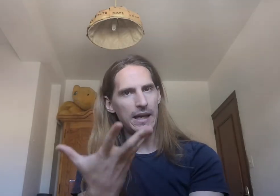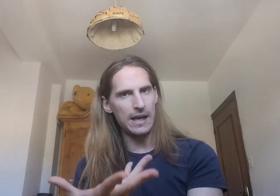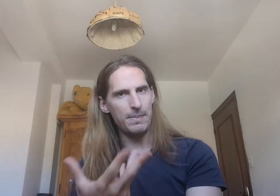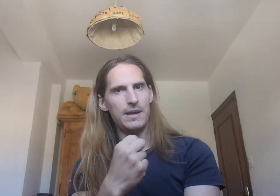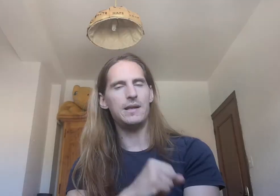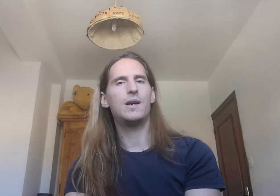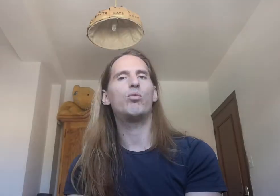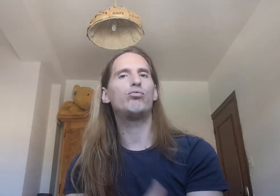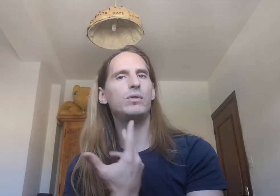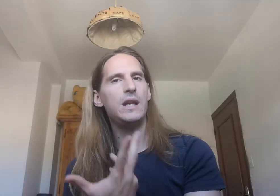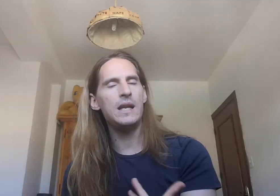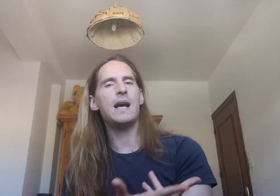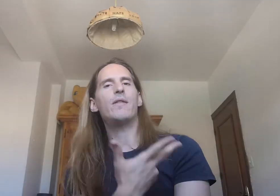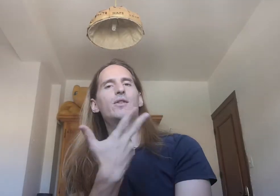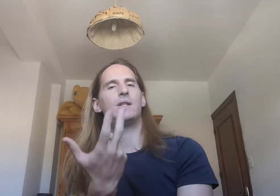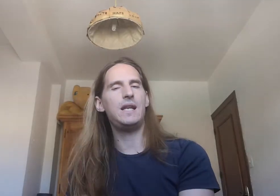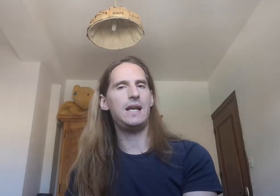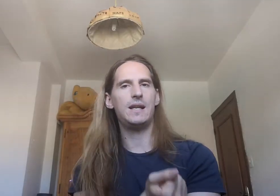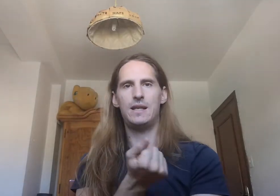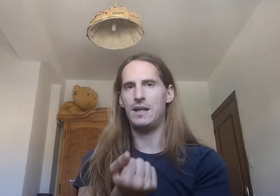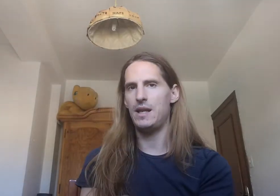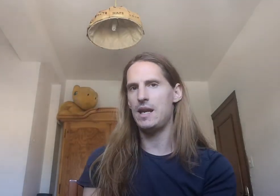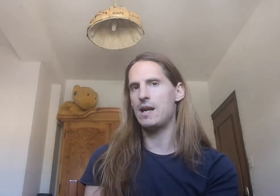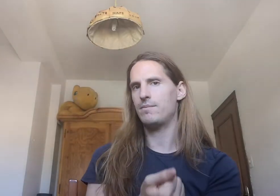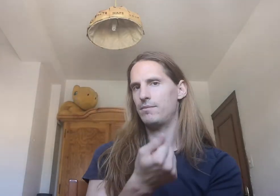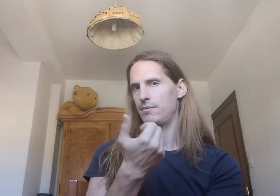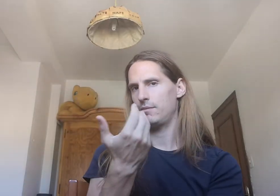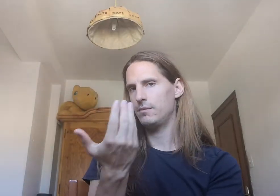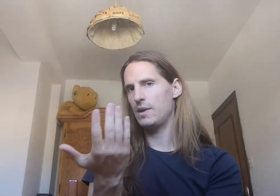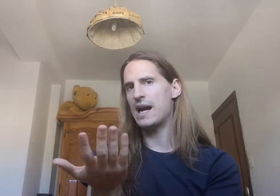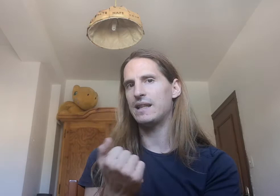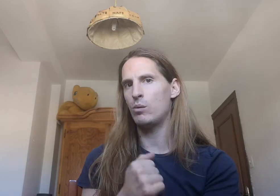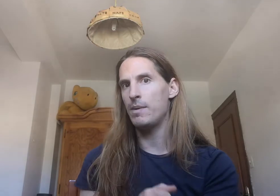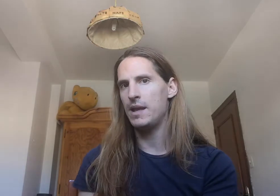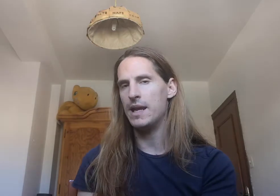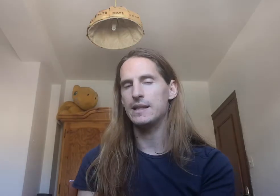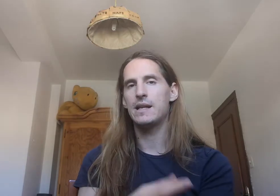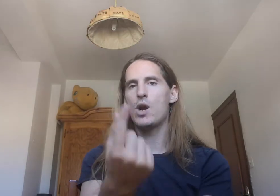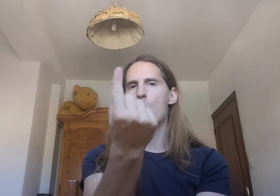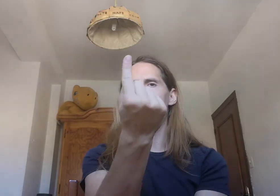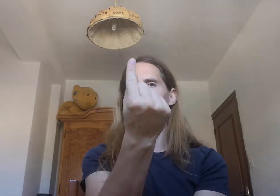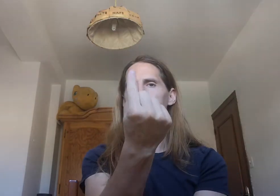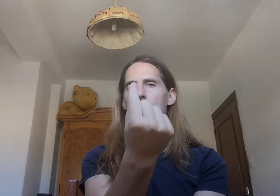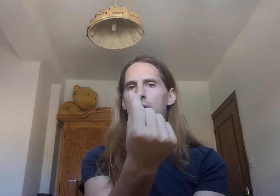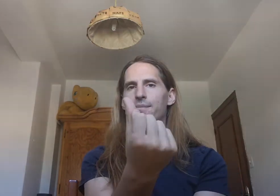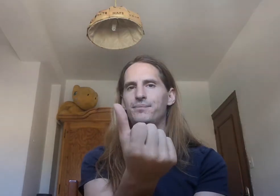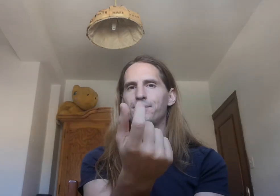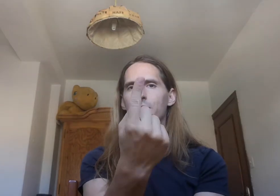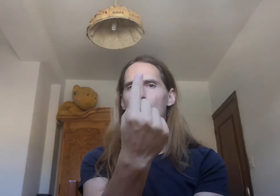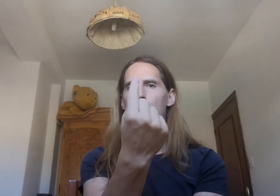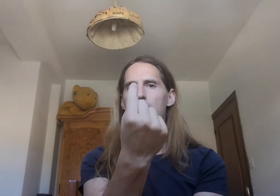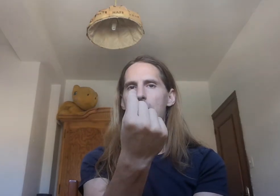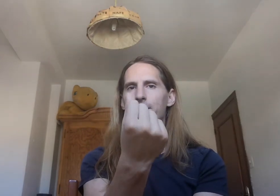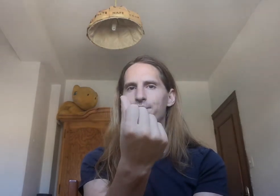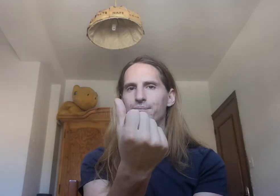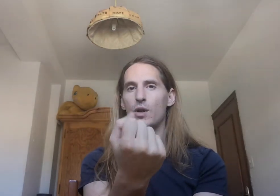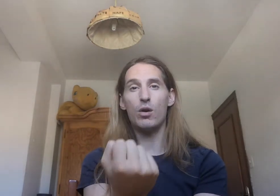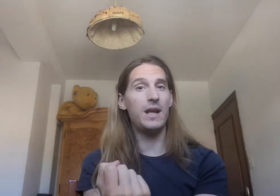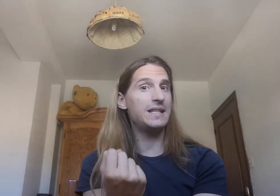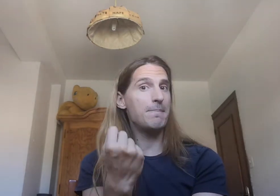rápida un día dos días tres días hasta nueve días un día un día un acordáis de